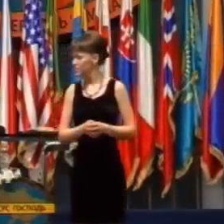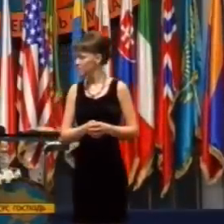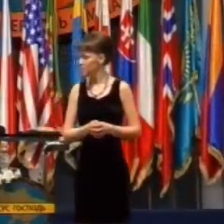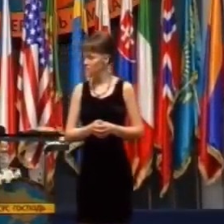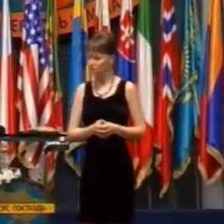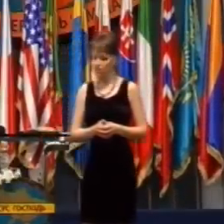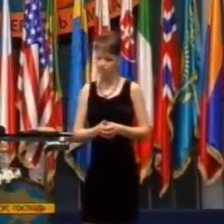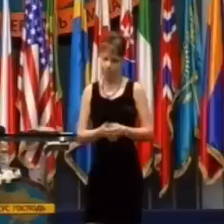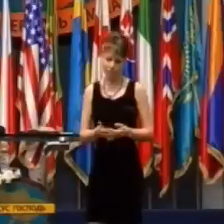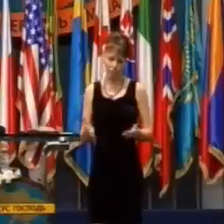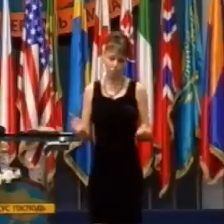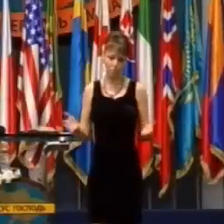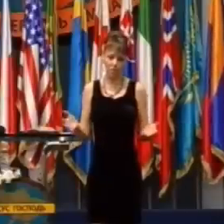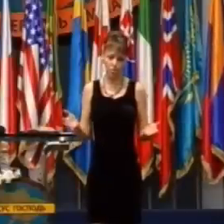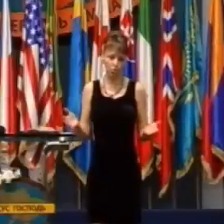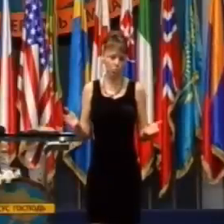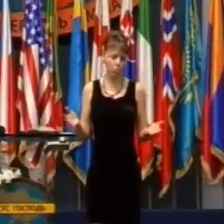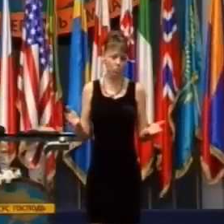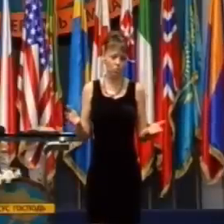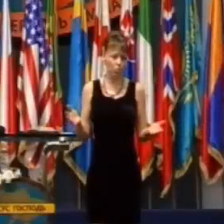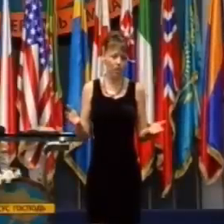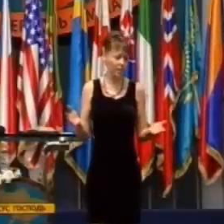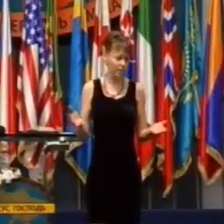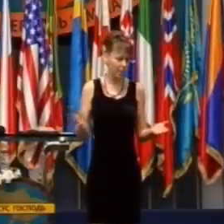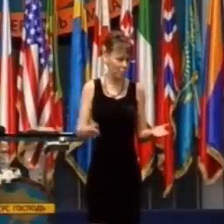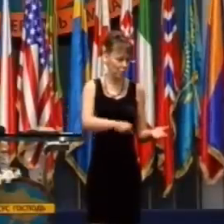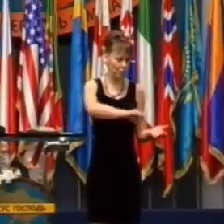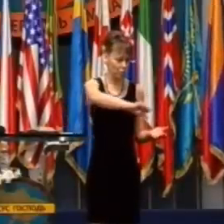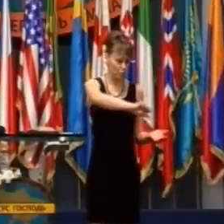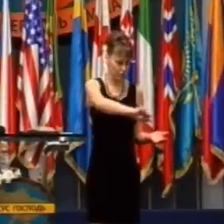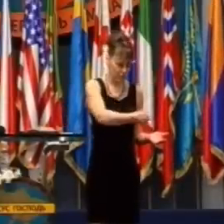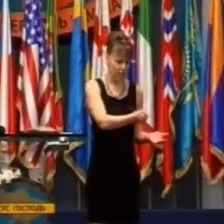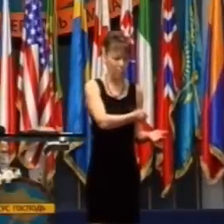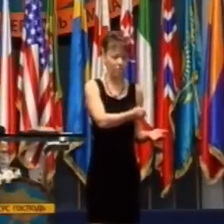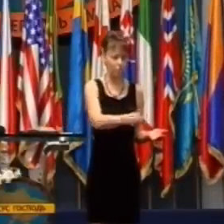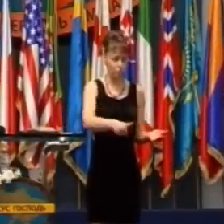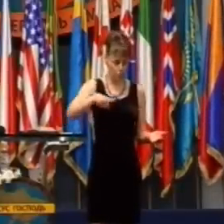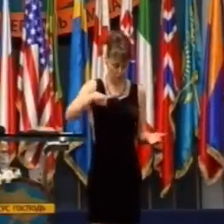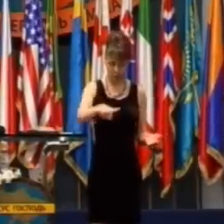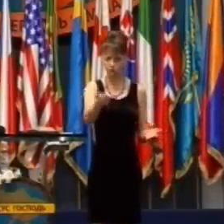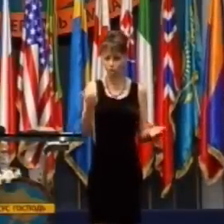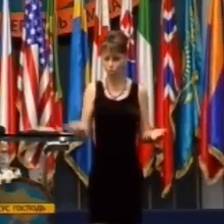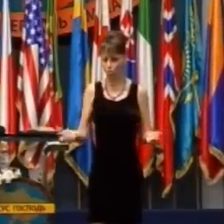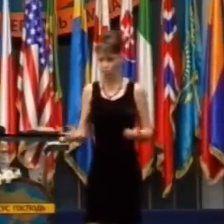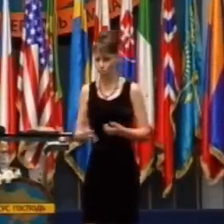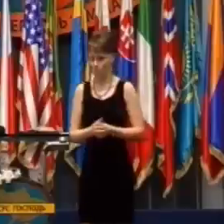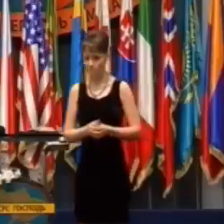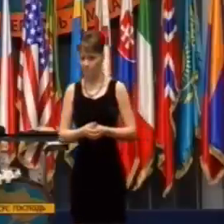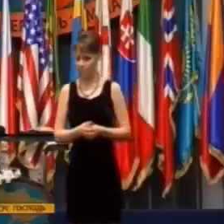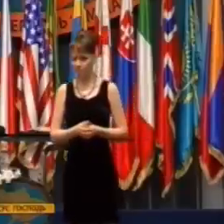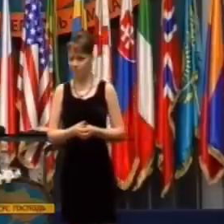Nie je treba dlhý tréning na otočenie kľúčika a stlačenie gombíka.